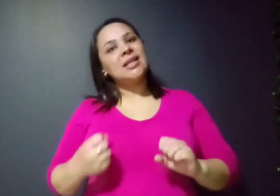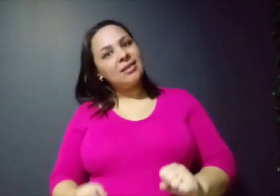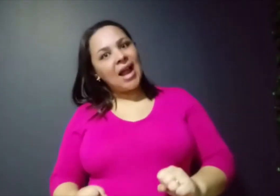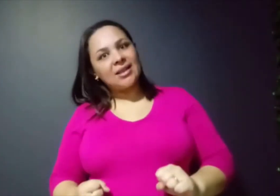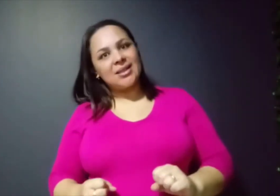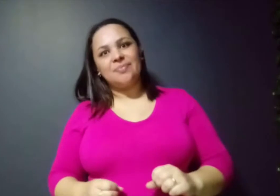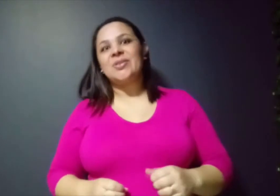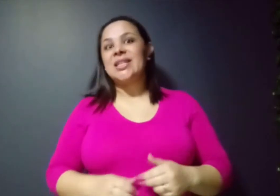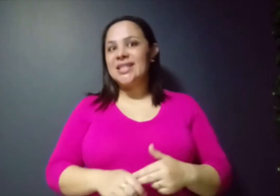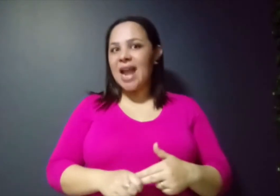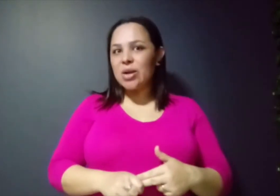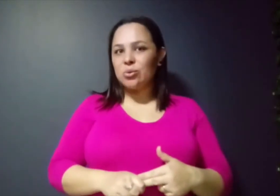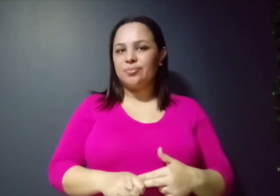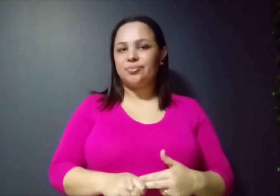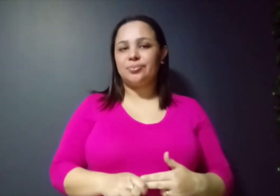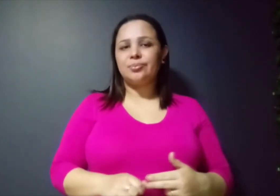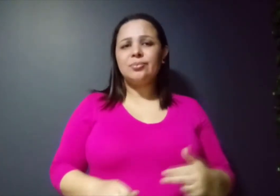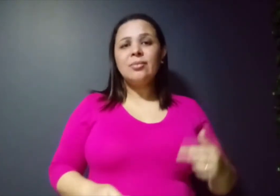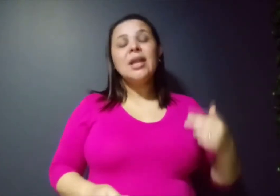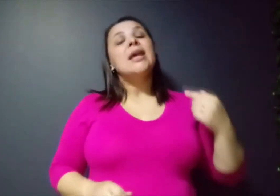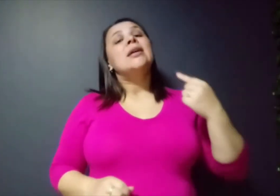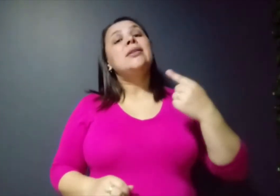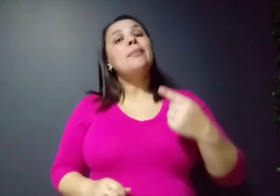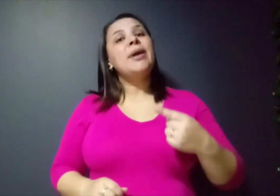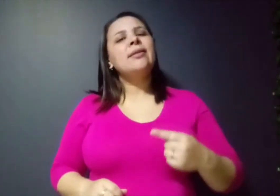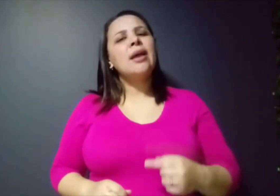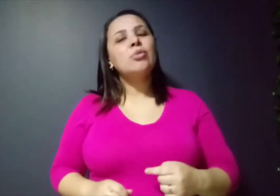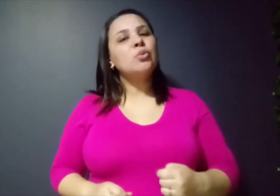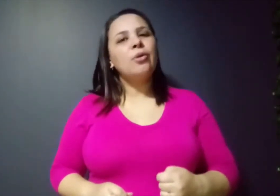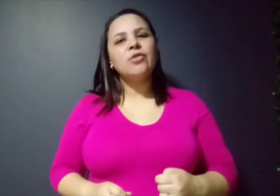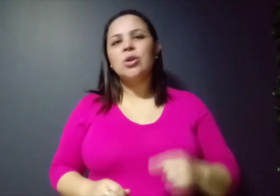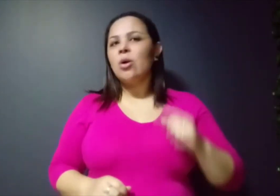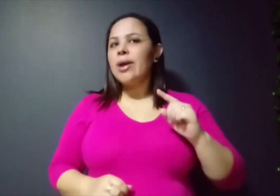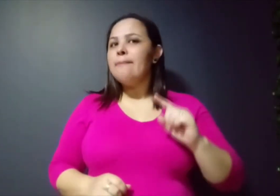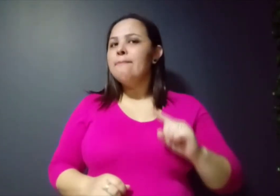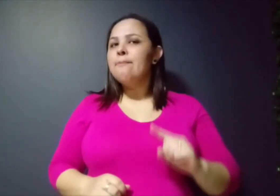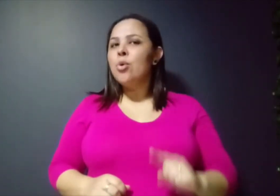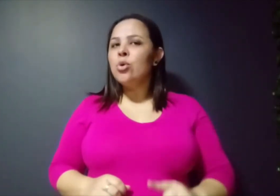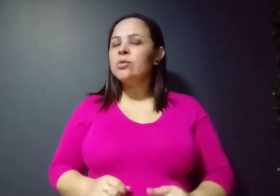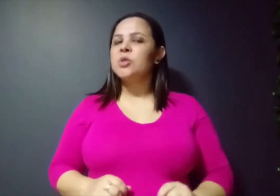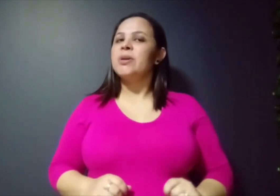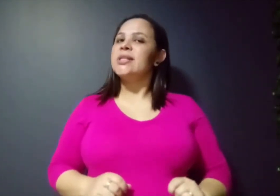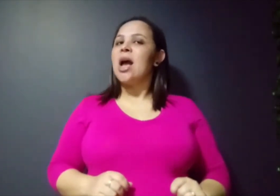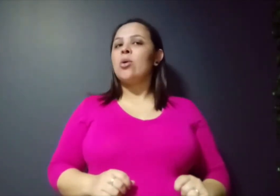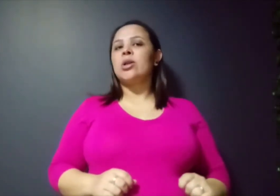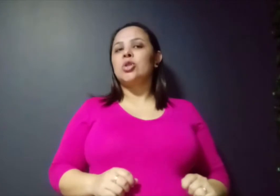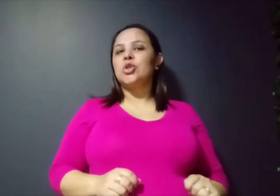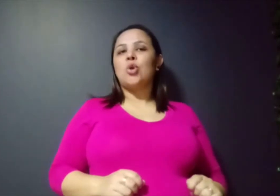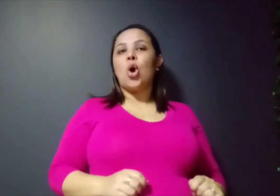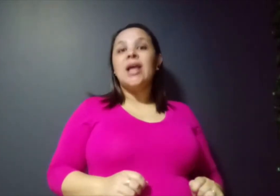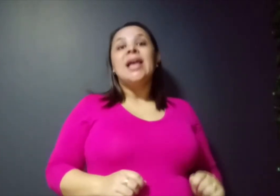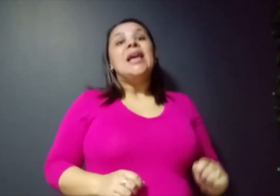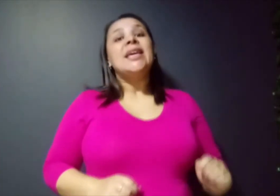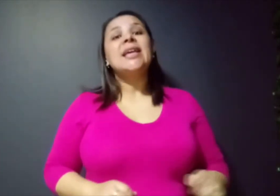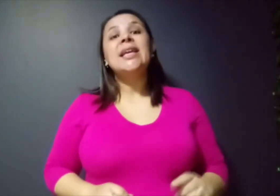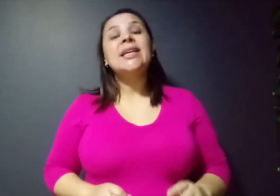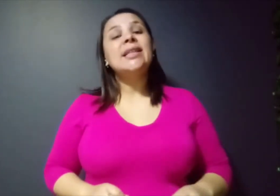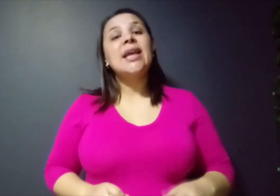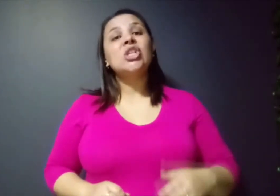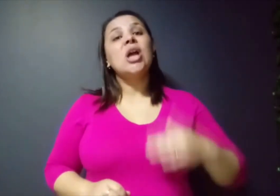entradas, certo? Também temos um profissional que é muito especial na nossa escola, que é aquele que deixa